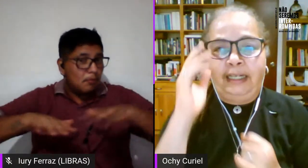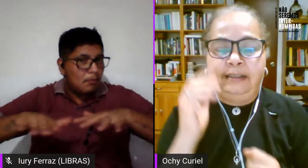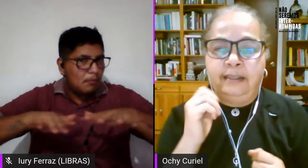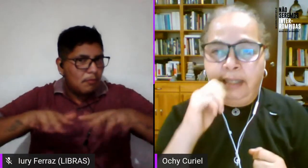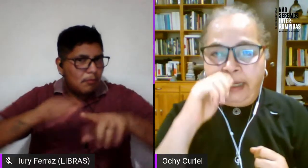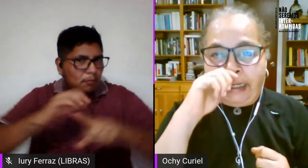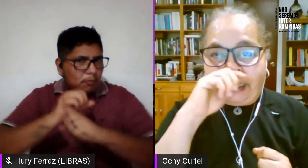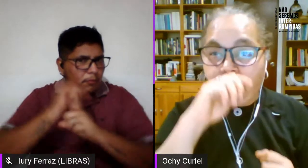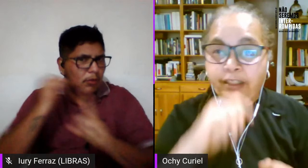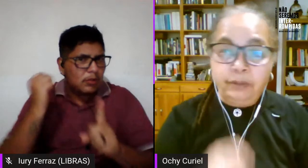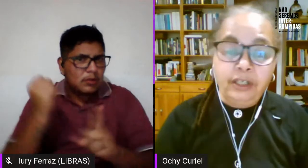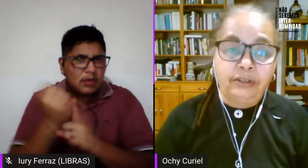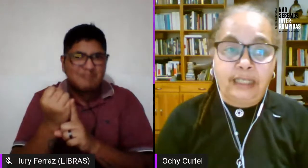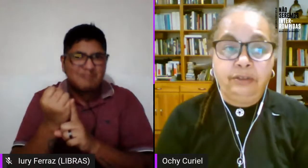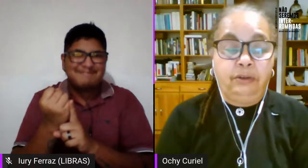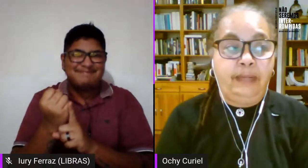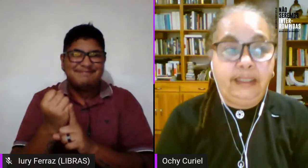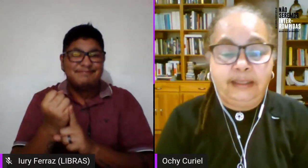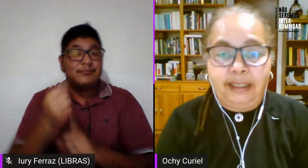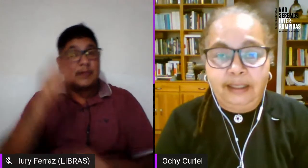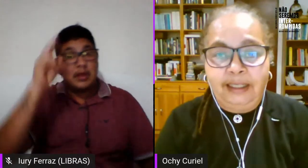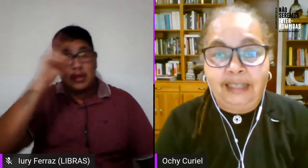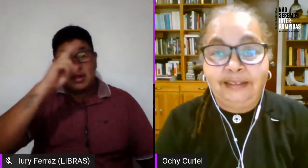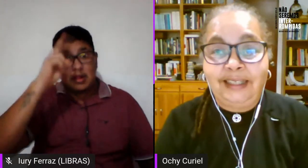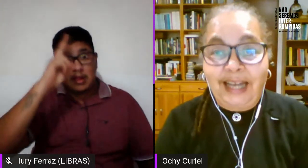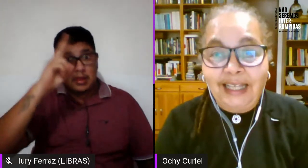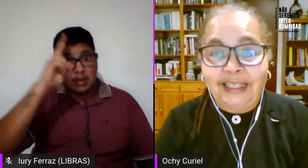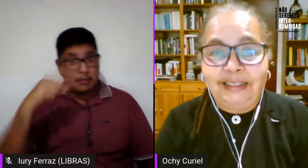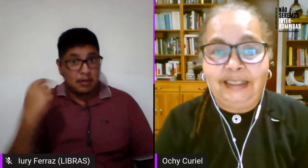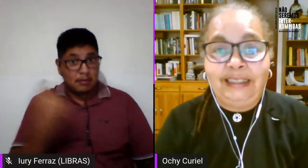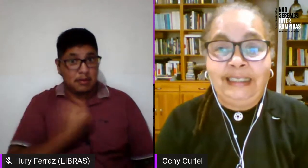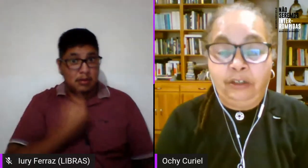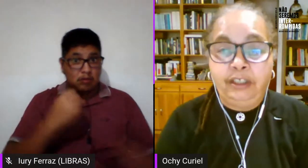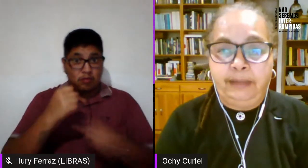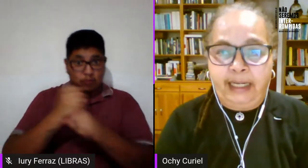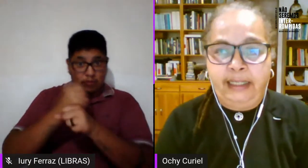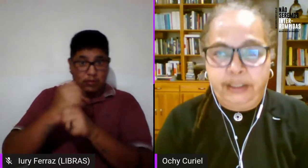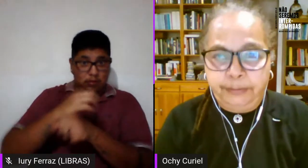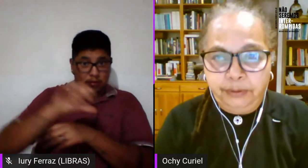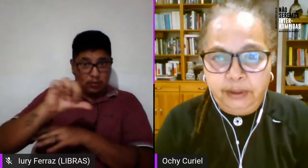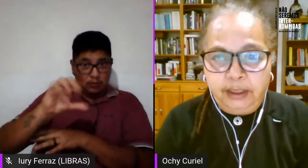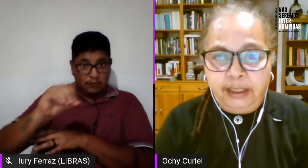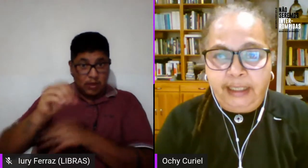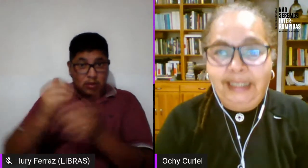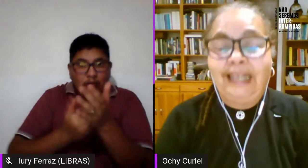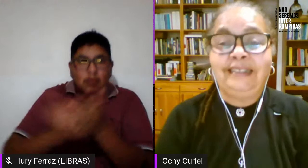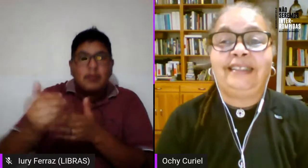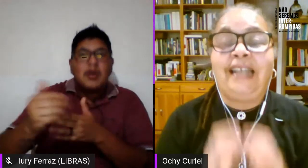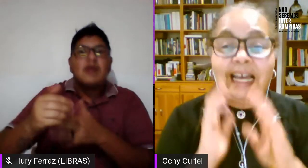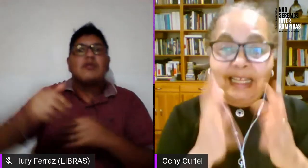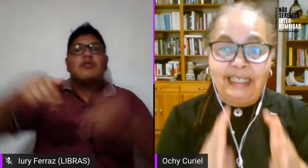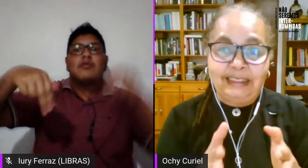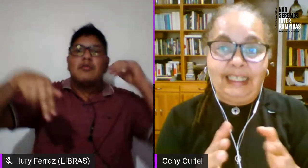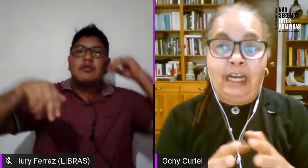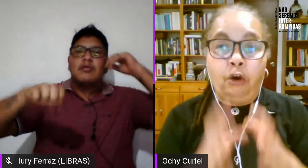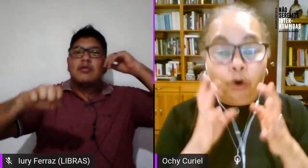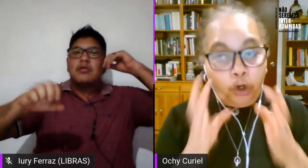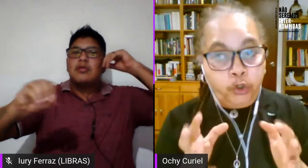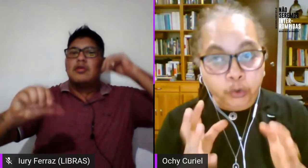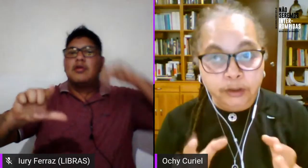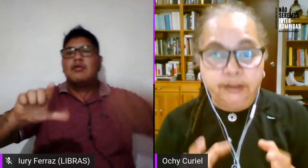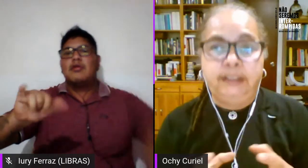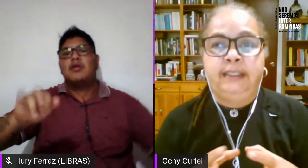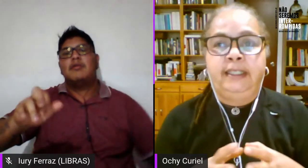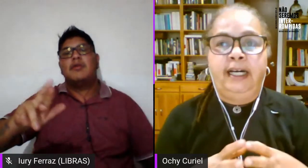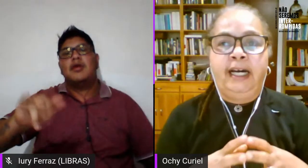nivel general recordemos que los años 90 es la entrada del neoliberalismo es la entrada de la